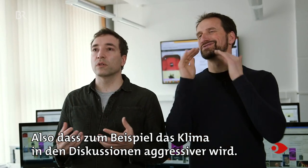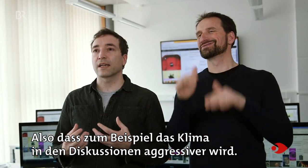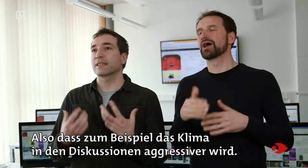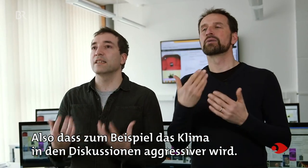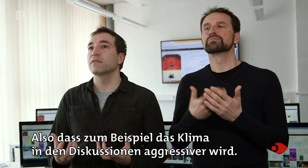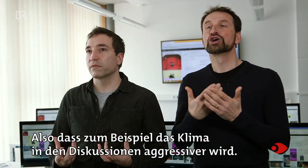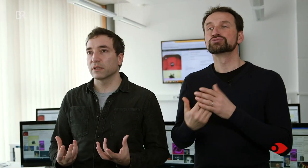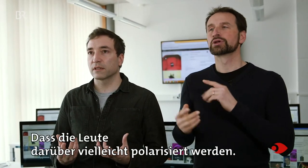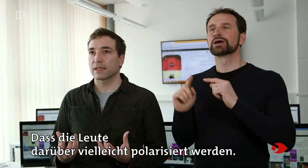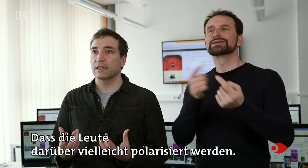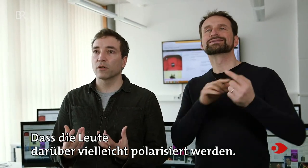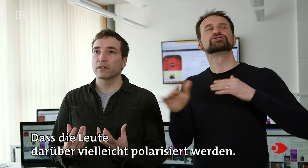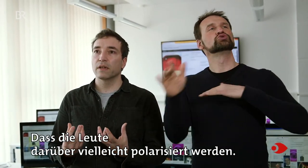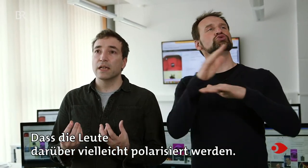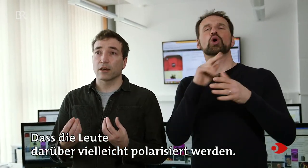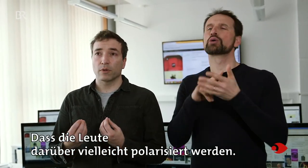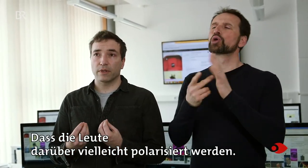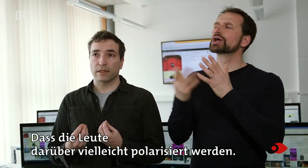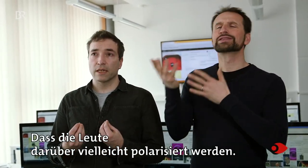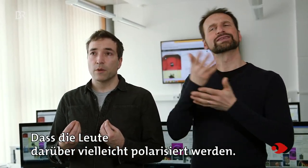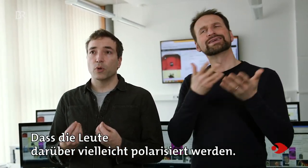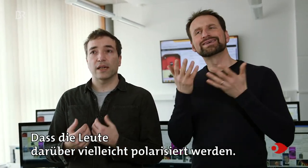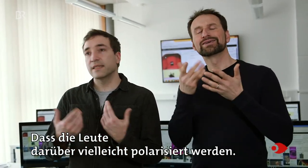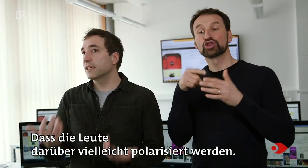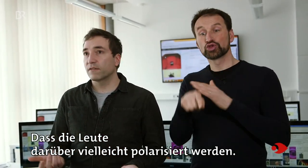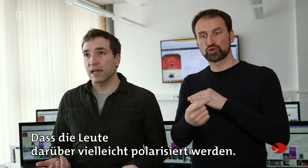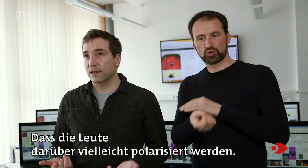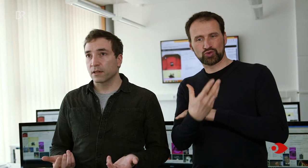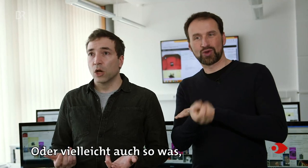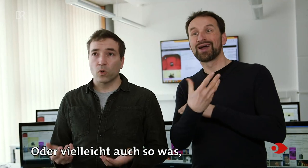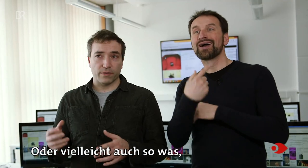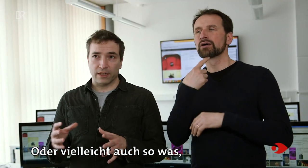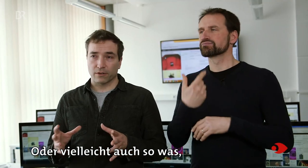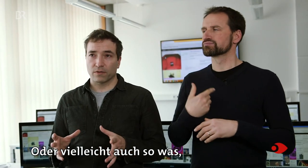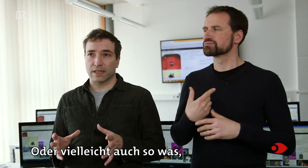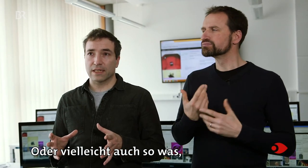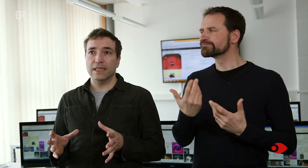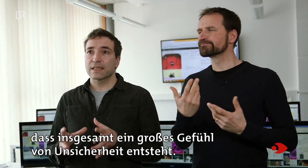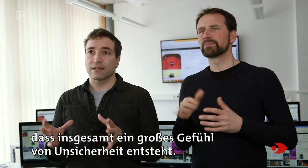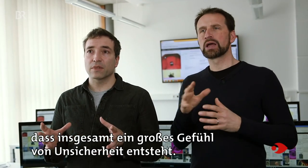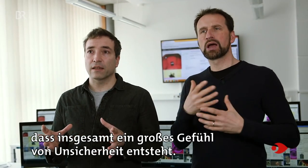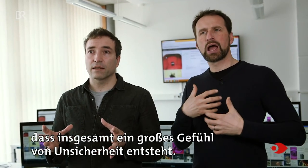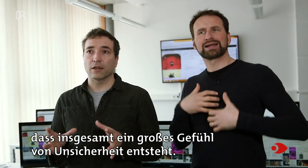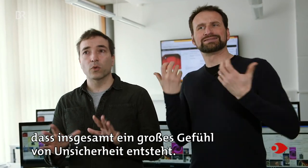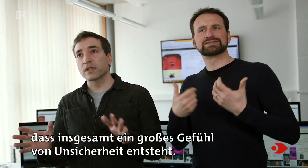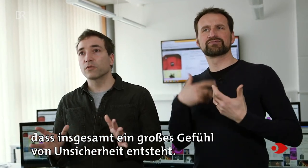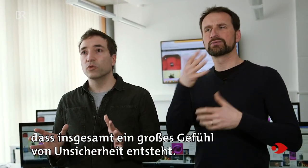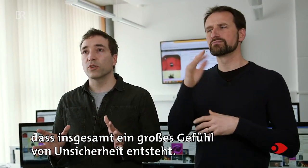aggressiver wird, dass die Leute darüber vielleicht polarisiert werden. Oder vielleicht auch so etwas, dass insgesamt ein großes Gefühl von